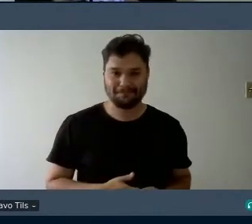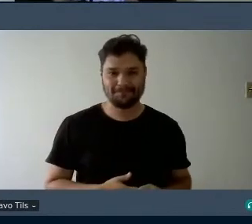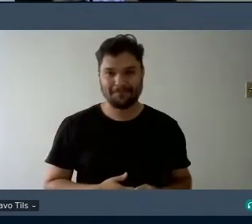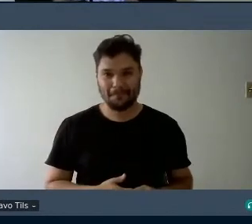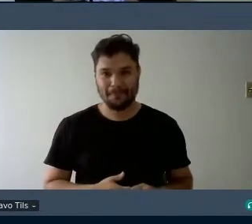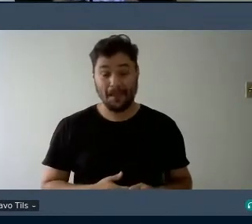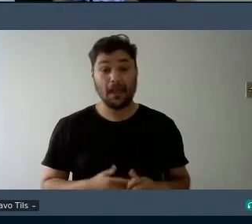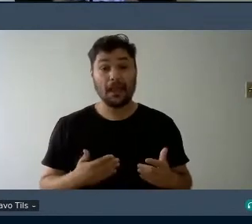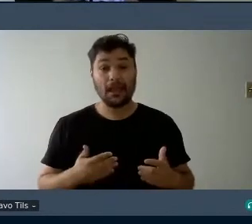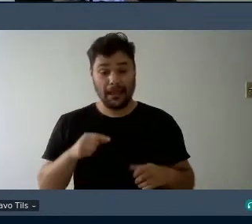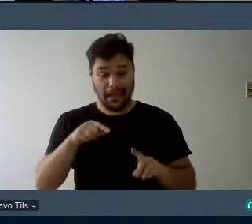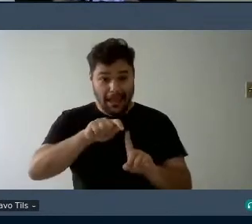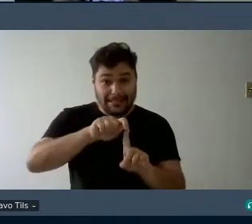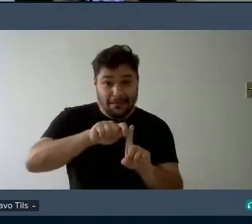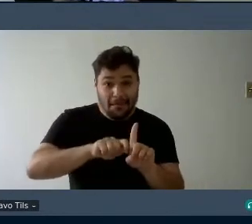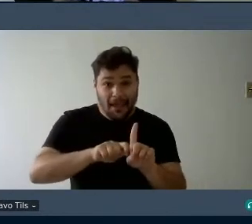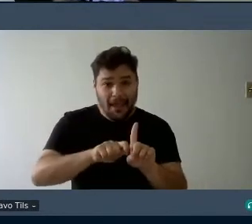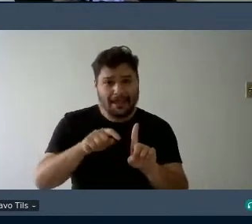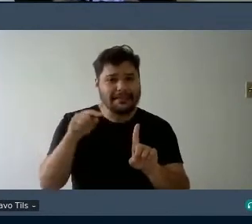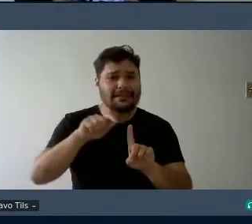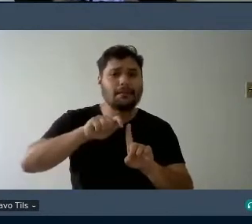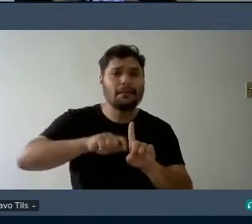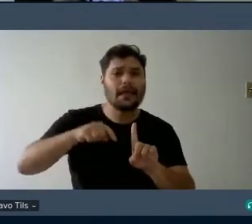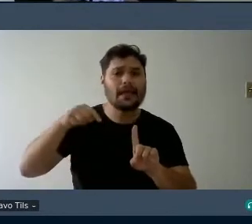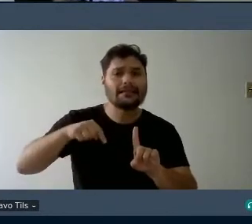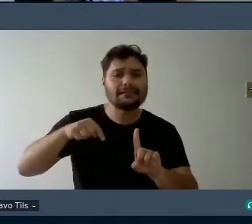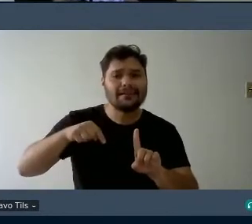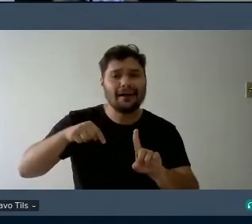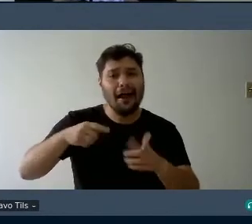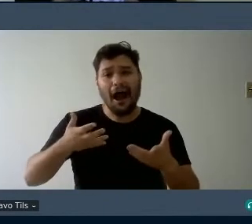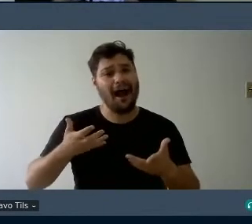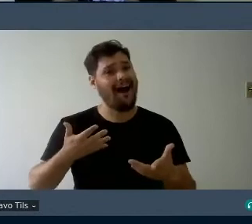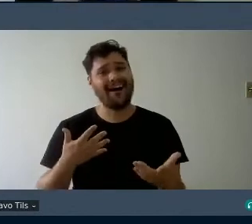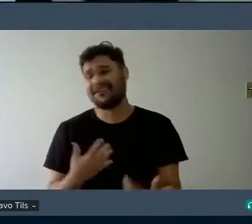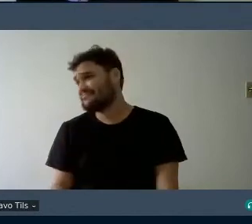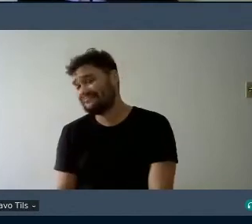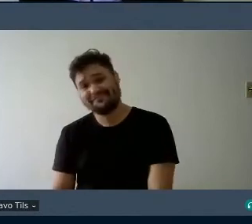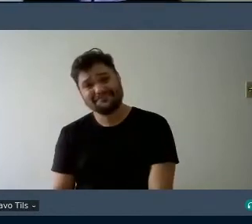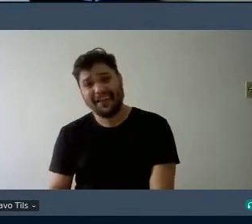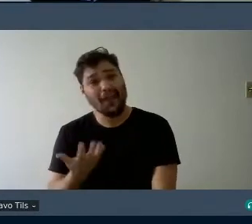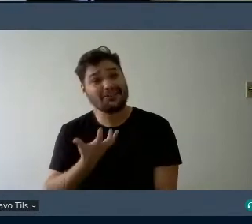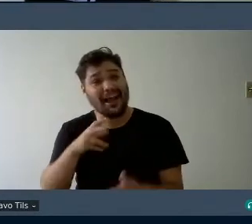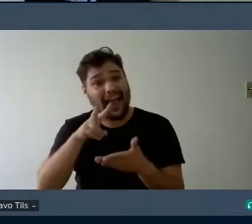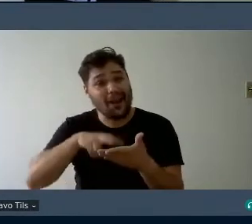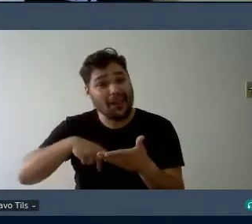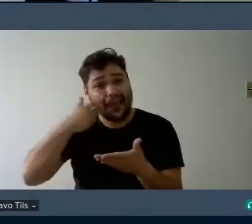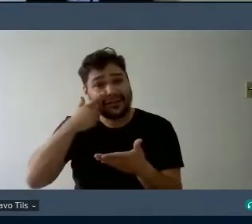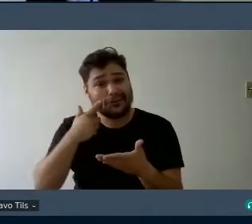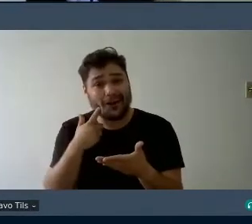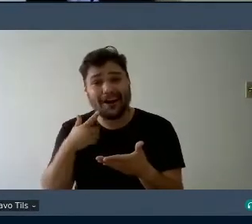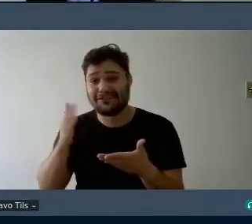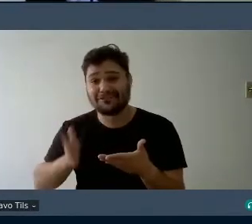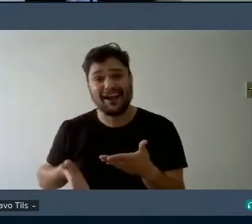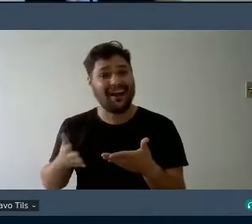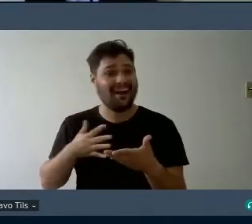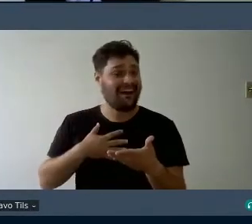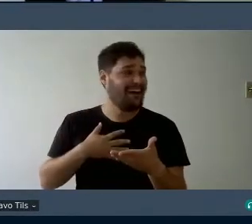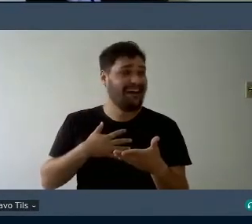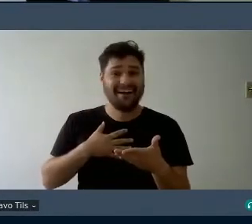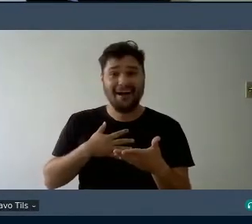este mês é conhecido olha, eu já quero ler chorando aí não vale, né? o objetivo foi por